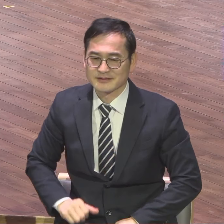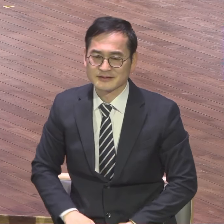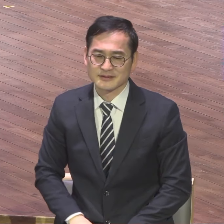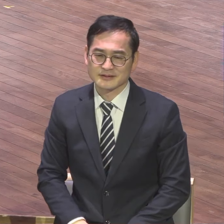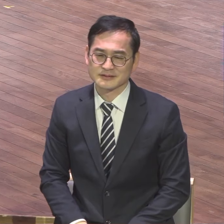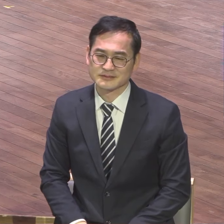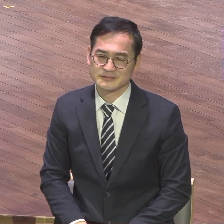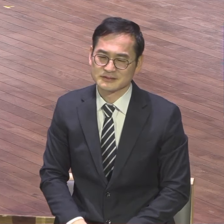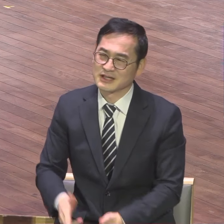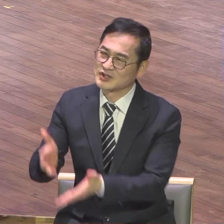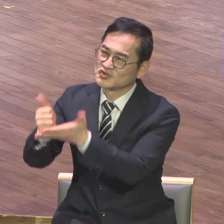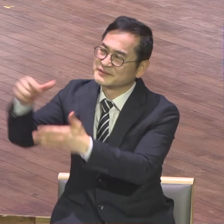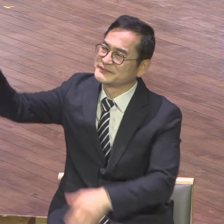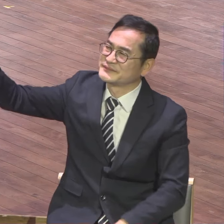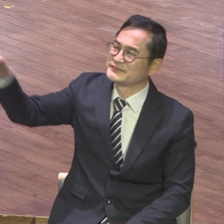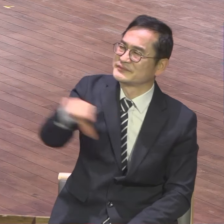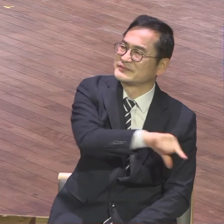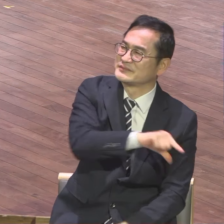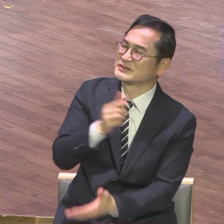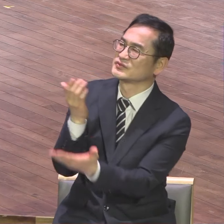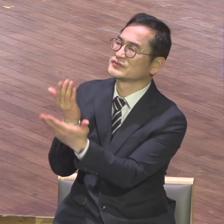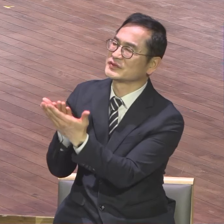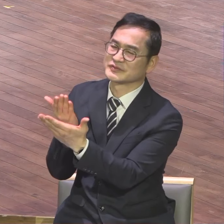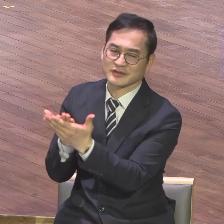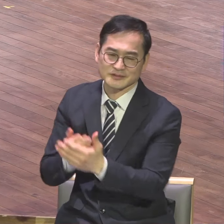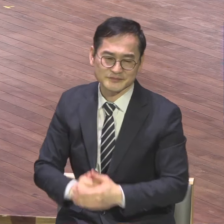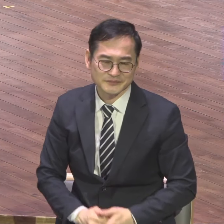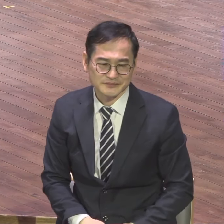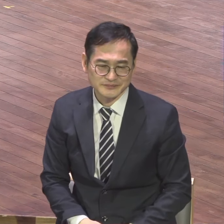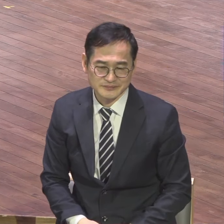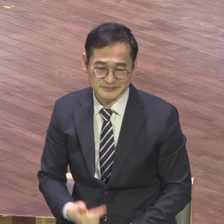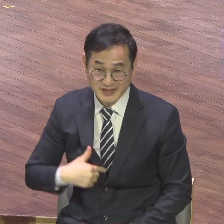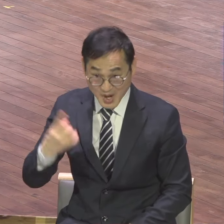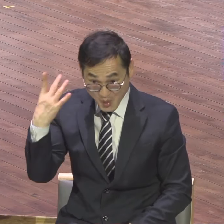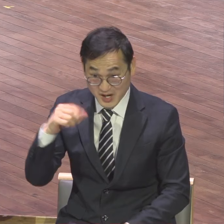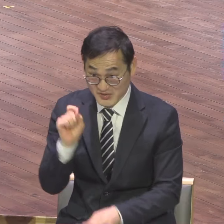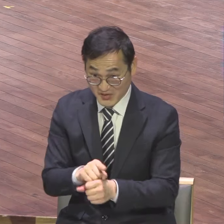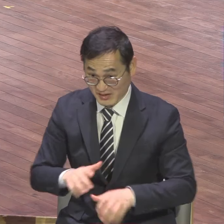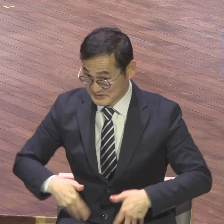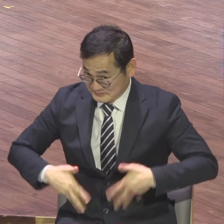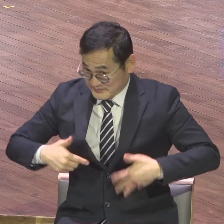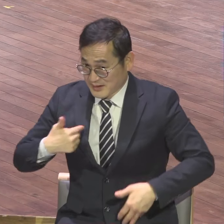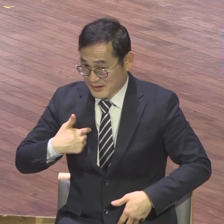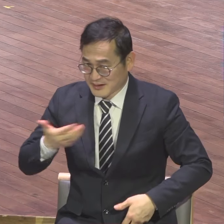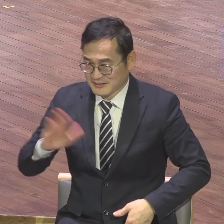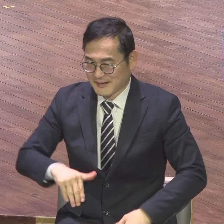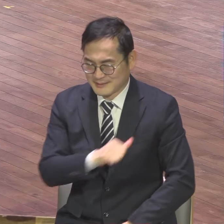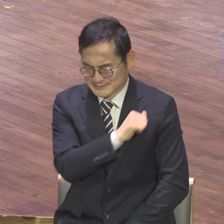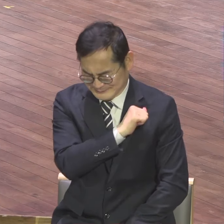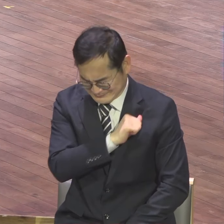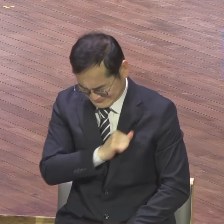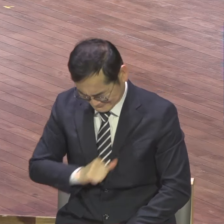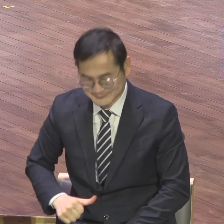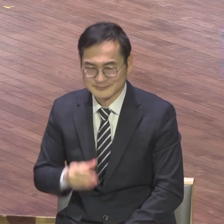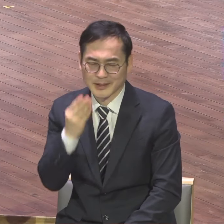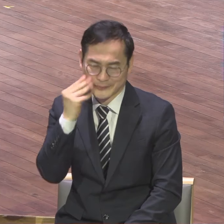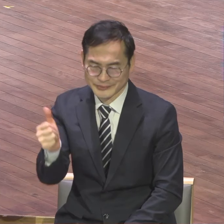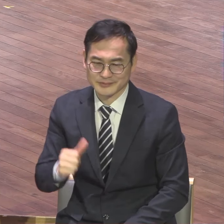주관하여 주 없어서 제가 보기보다 성기 급한 사람이지만 엄청 잘 참습니다 기다립니다